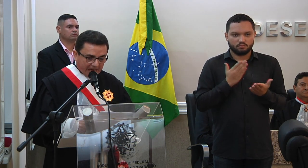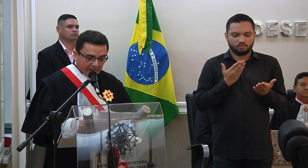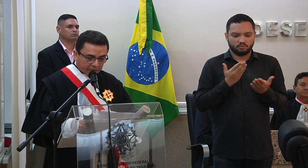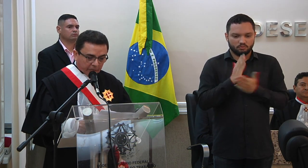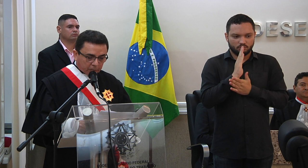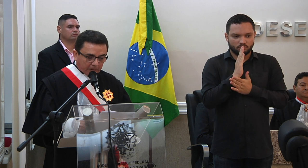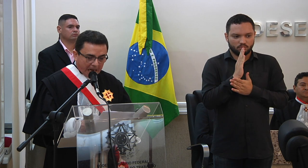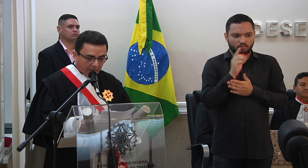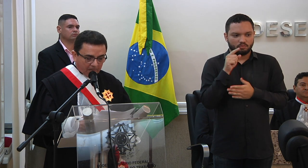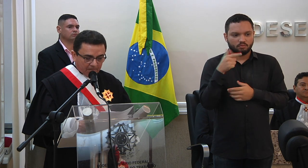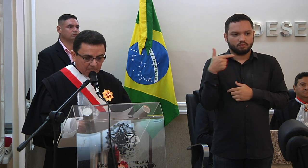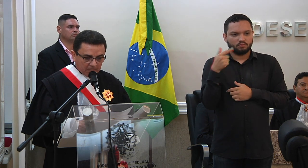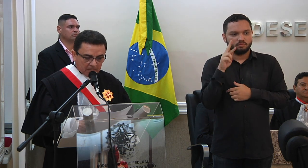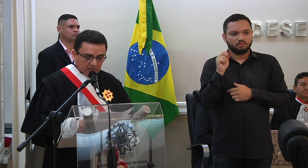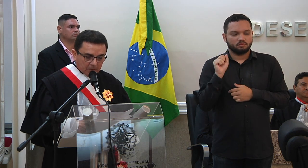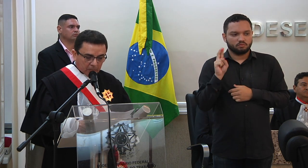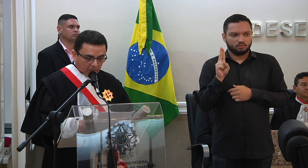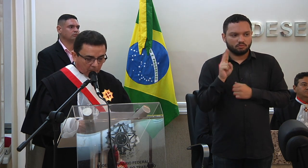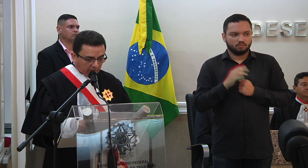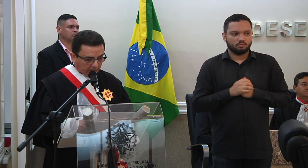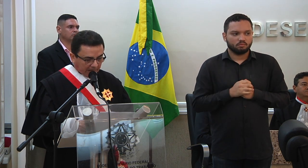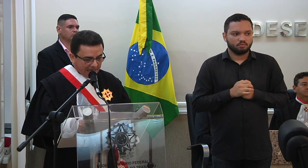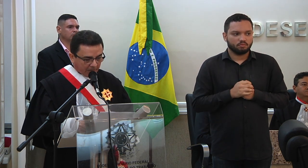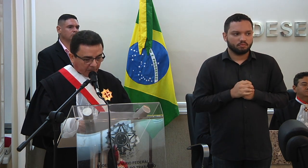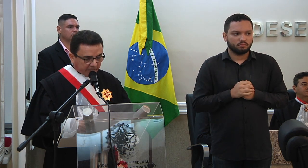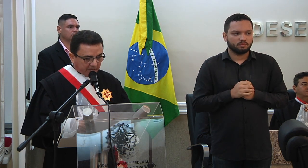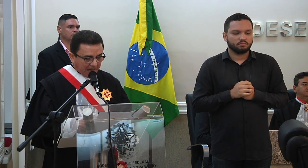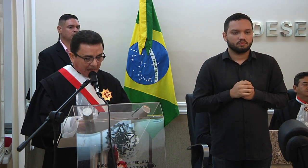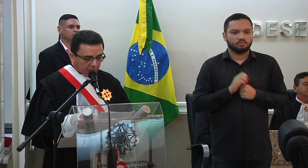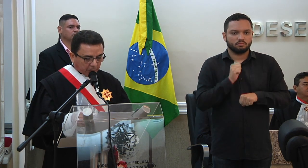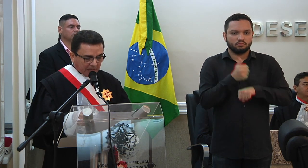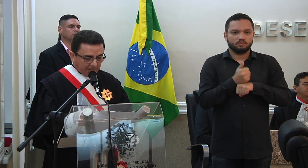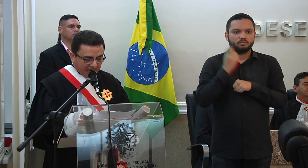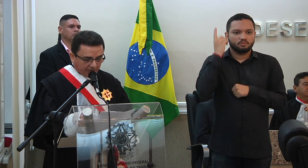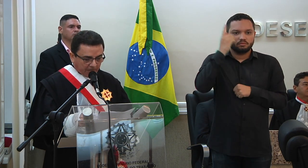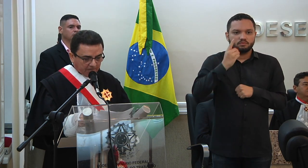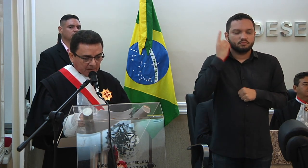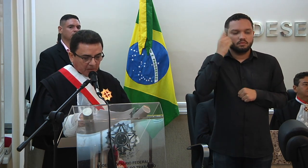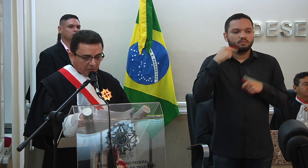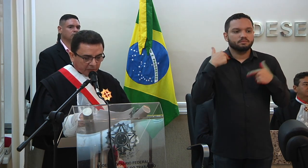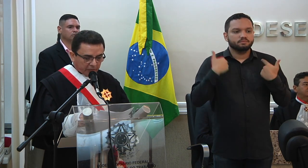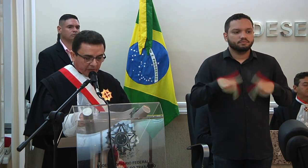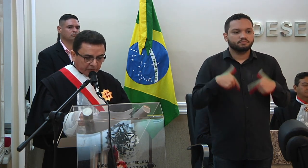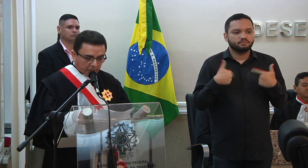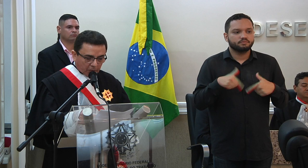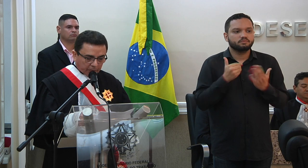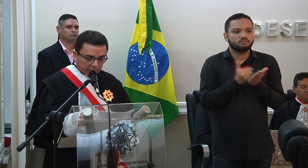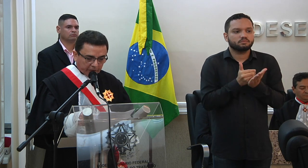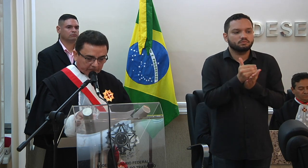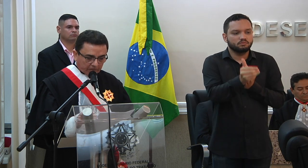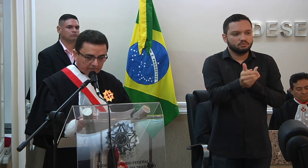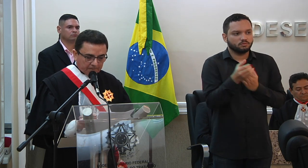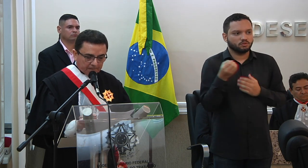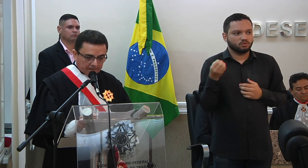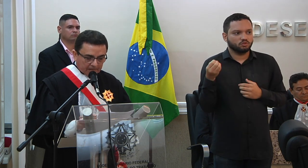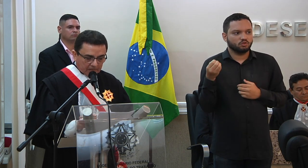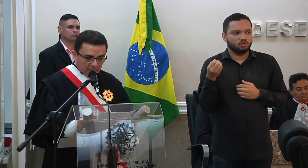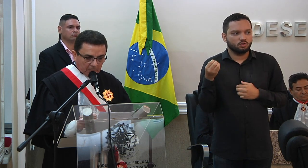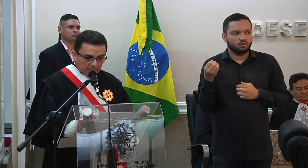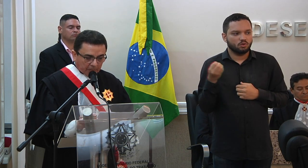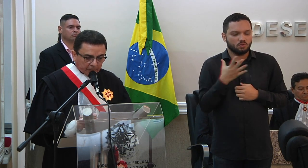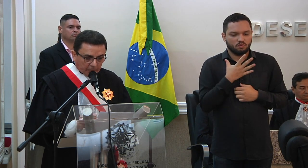por antiguidade ao segundo grau, no honroso cargo de desembargador do trabalho, inicia-se um novo ciclo,